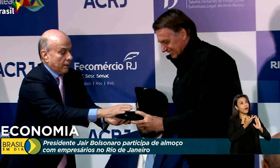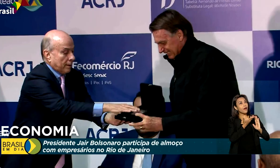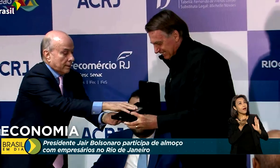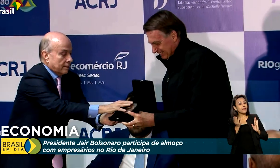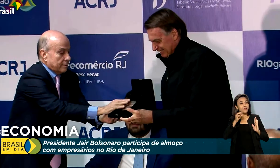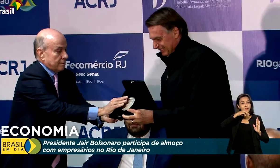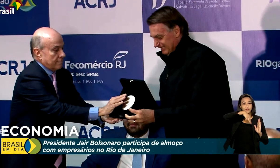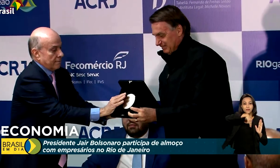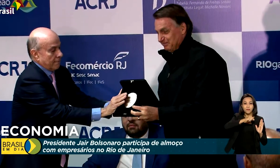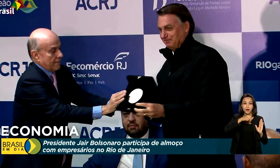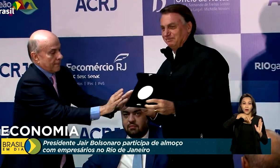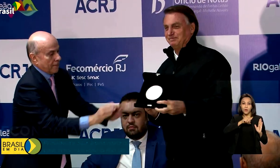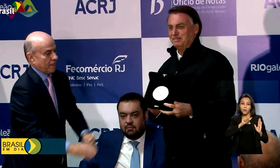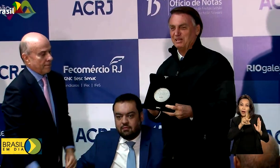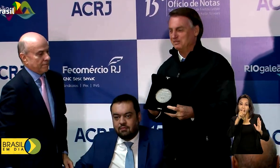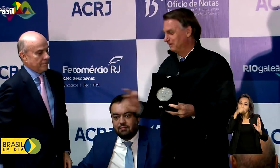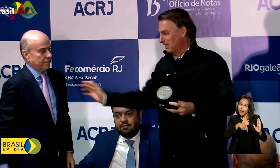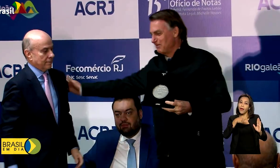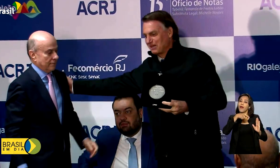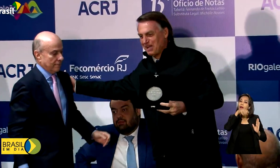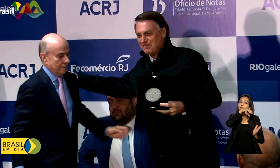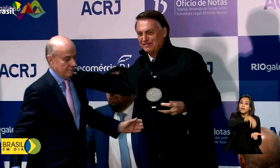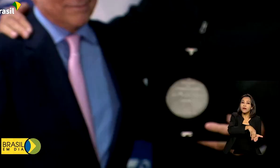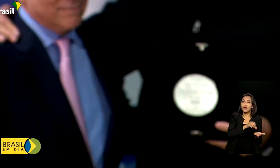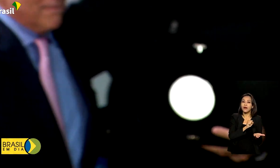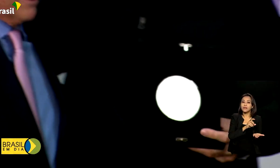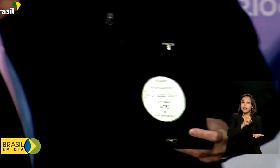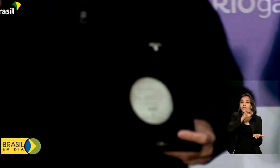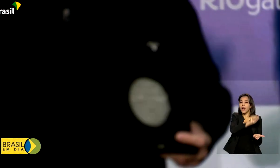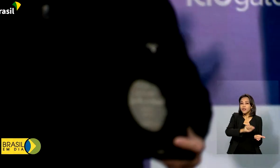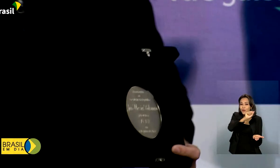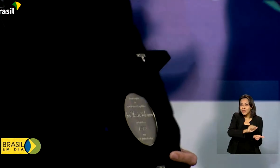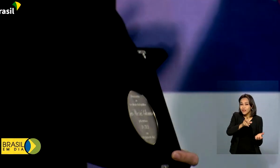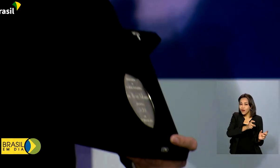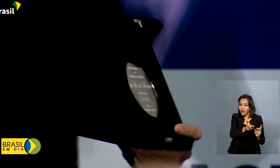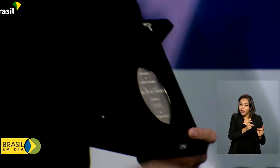conhecida, a sede da Associação Comercial do Rio de Janeiro.